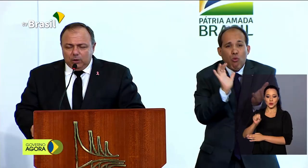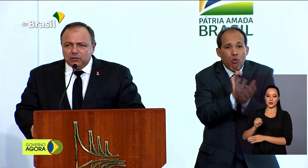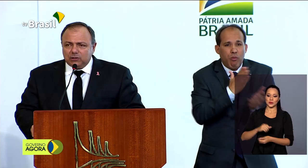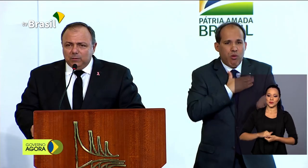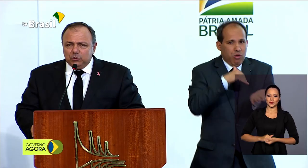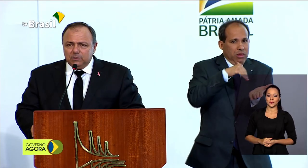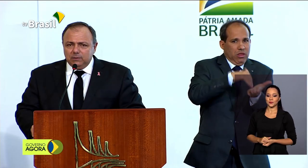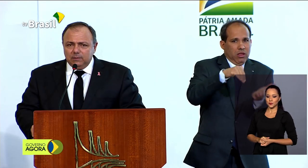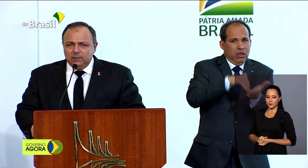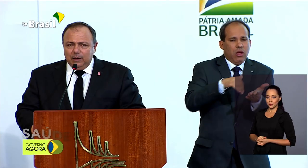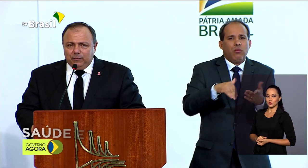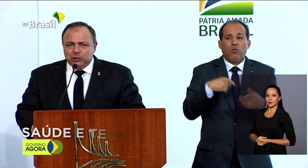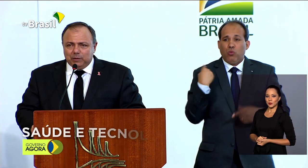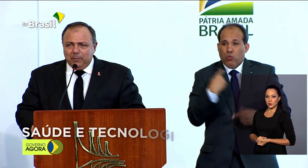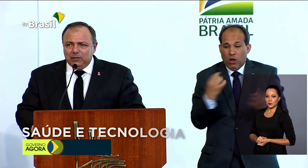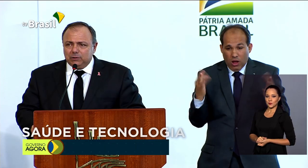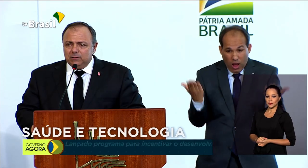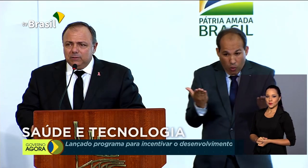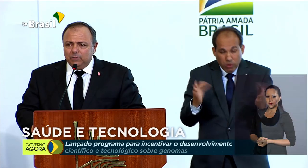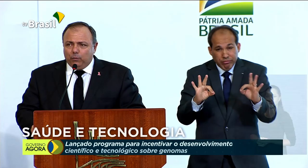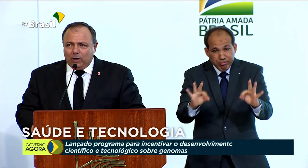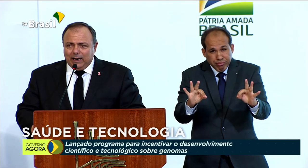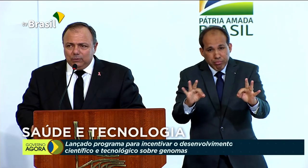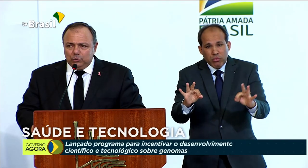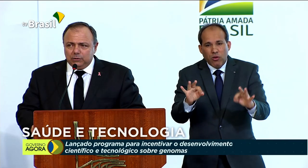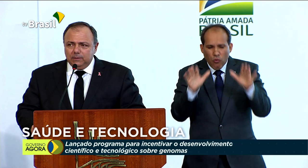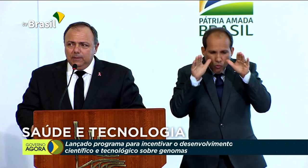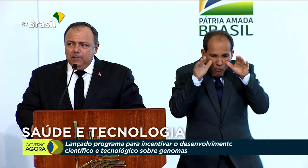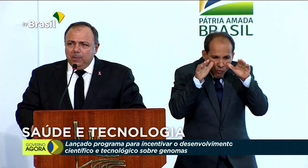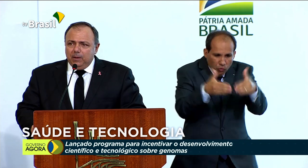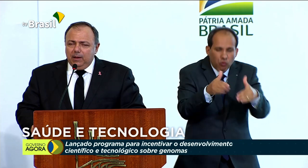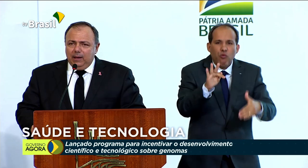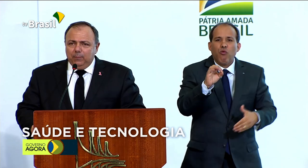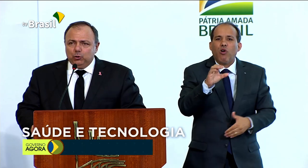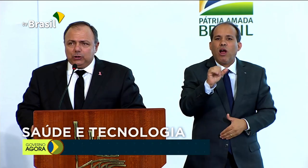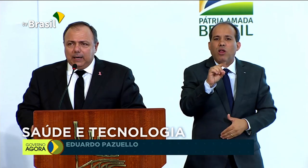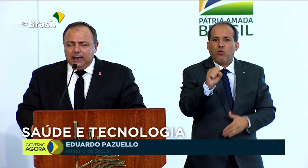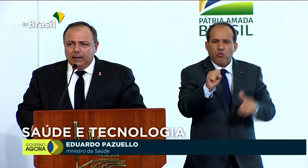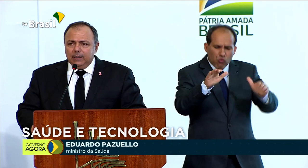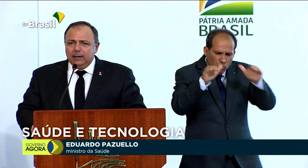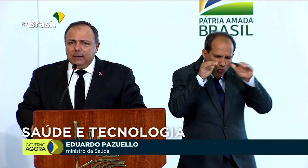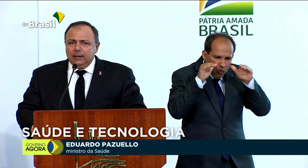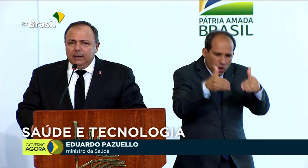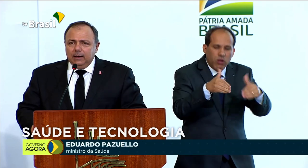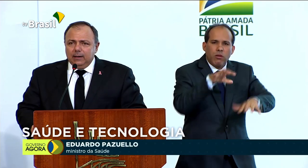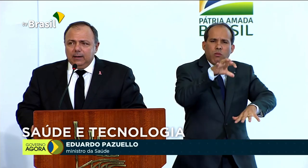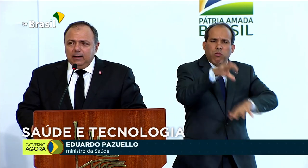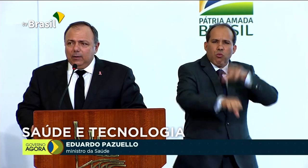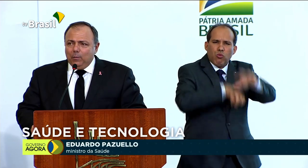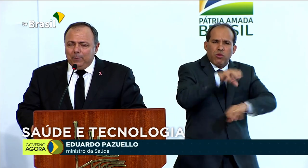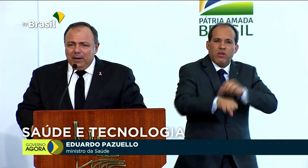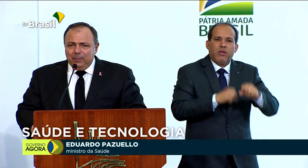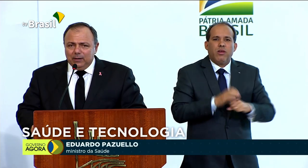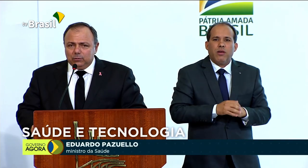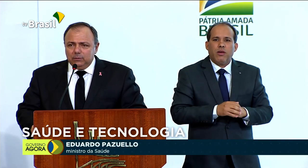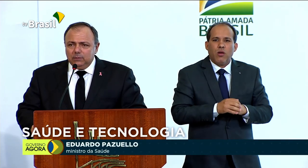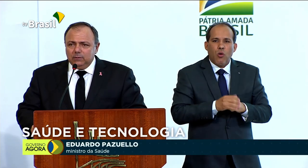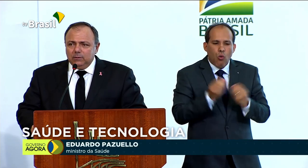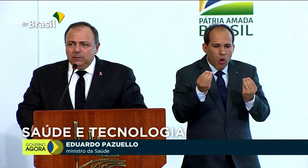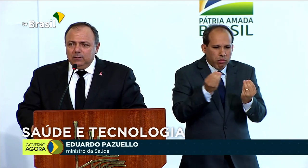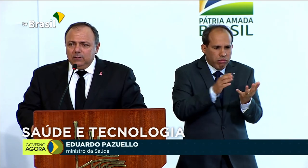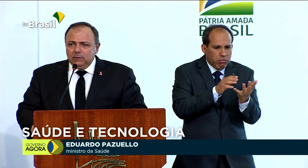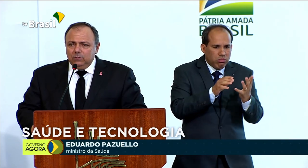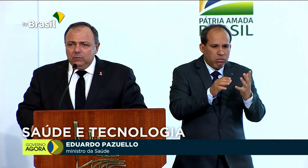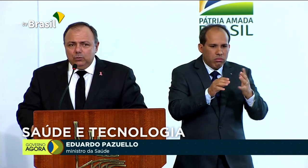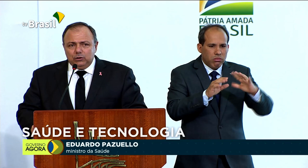Nós estamos efetivamente focados em buscar o mapeamento